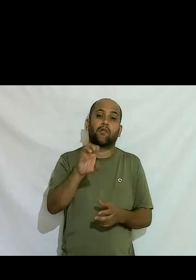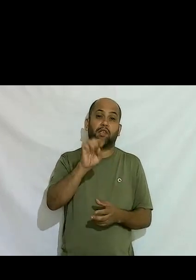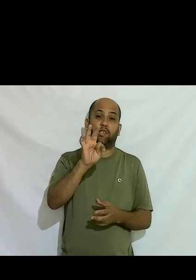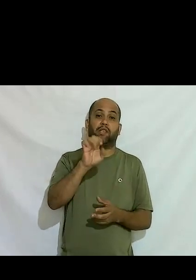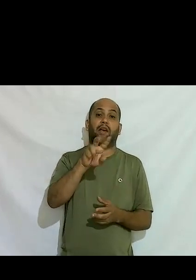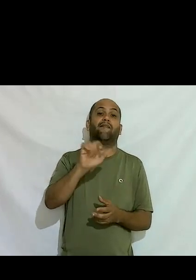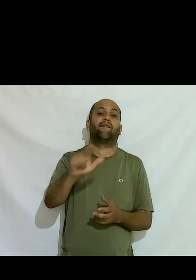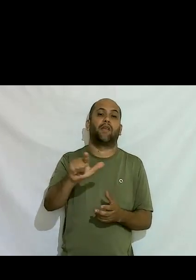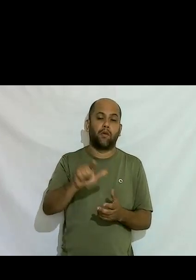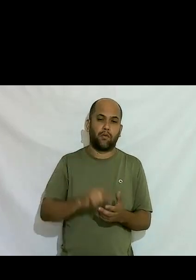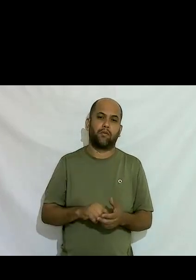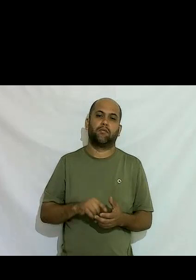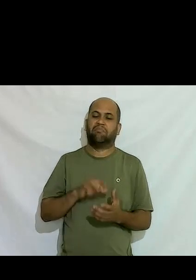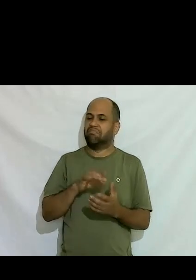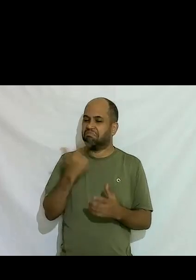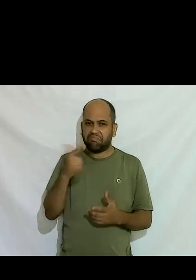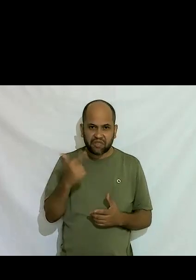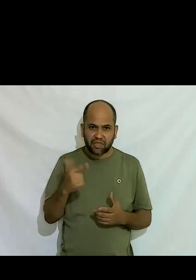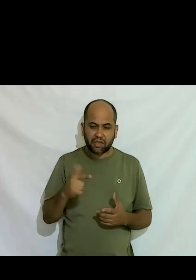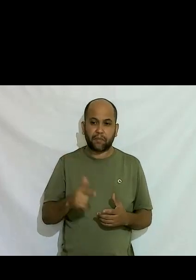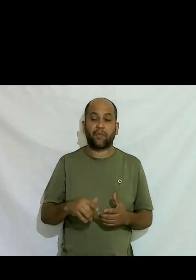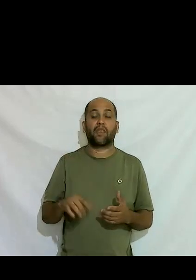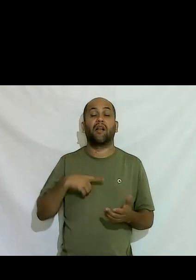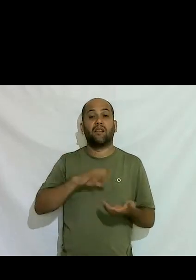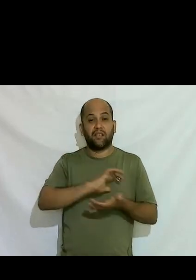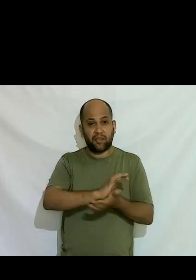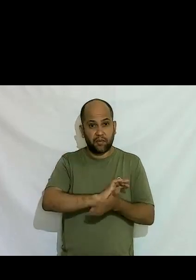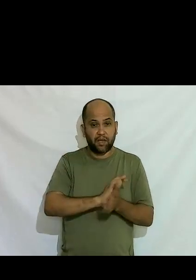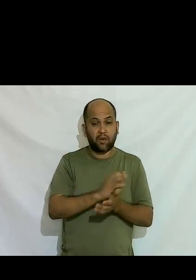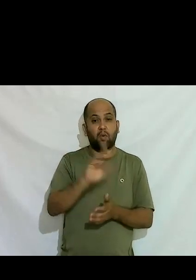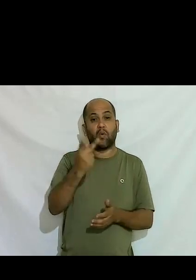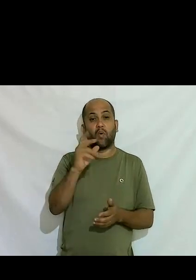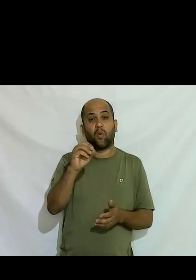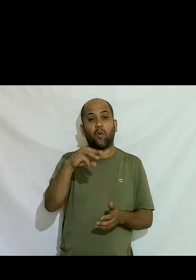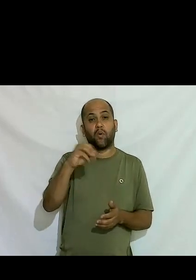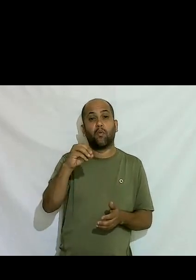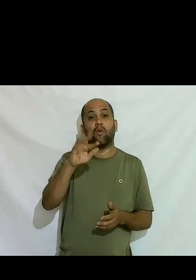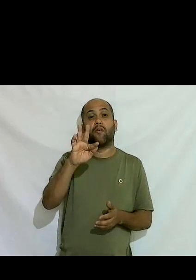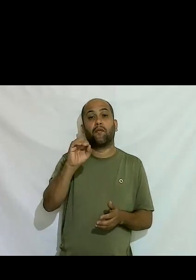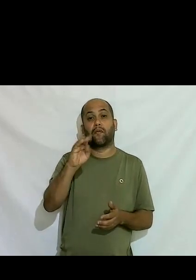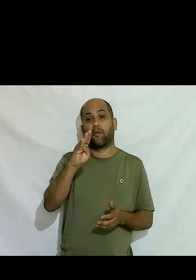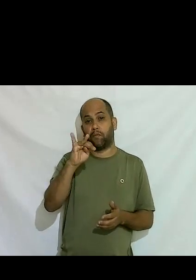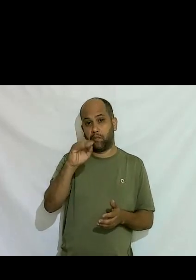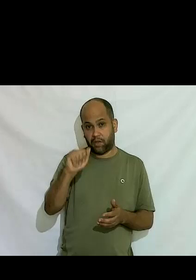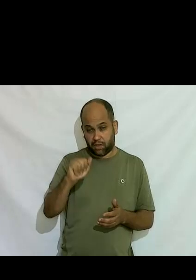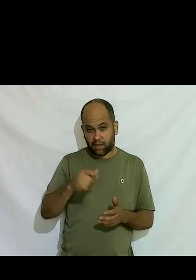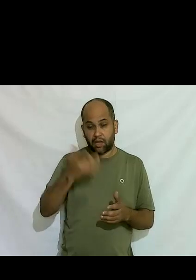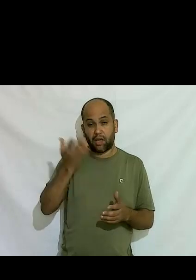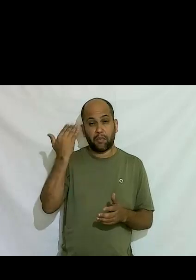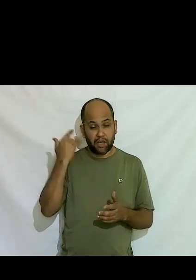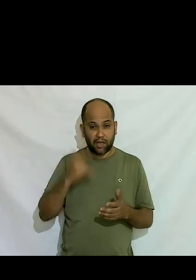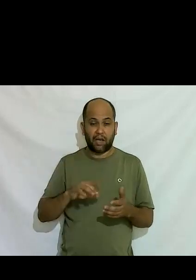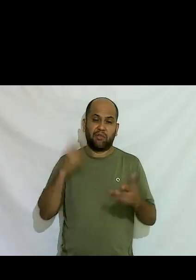criminalização da homofobia que o doutor Pauliotti meu colega é amigo temos processo juntos inclusive conseguiu é a pedido do partido